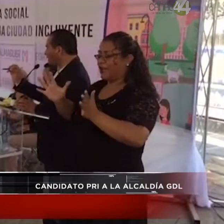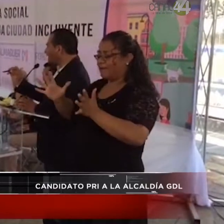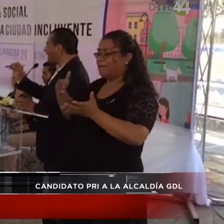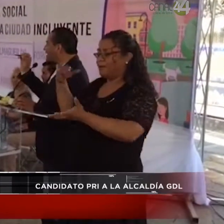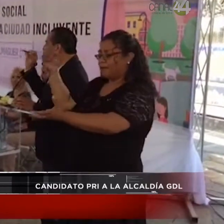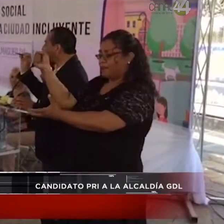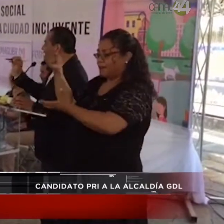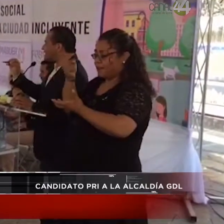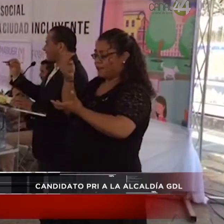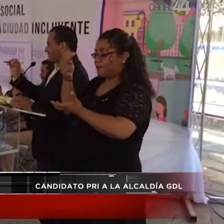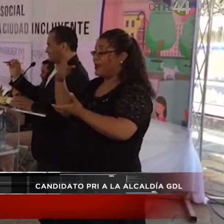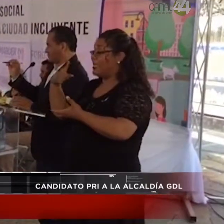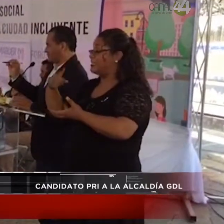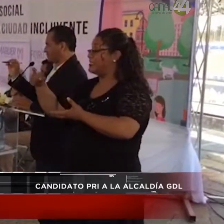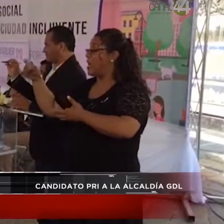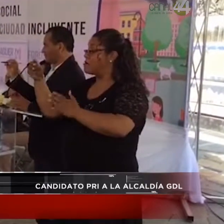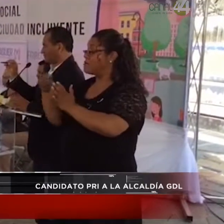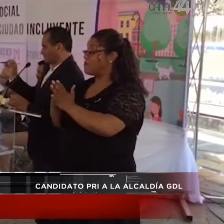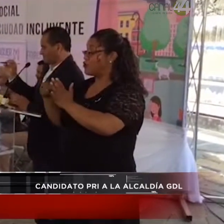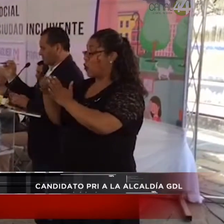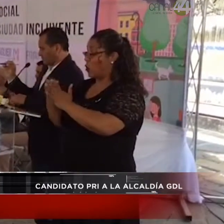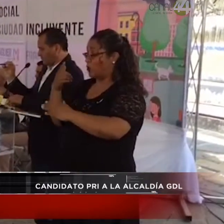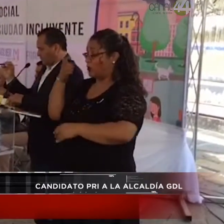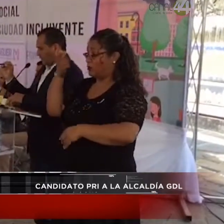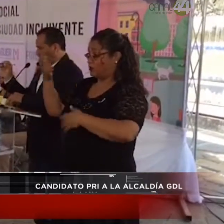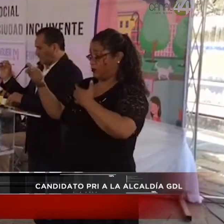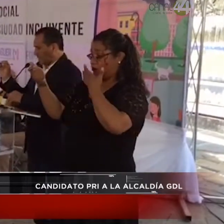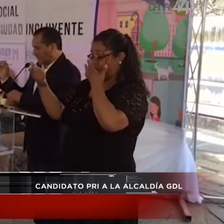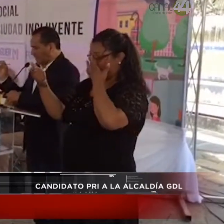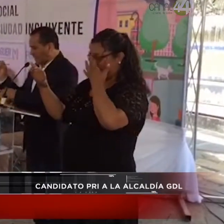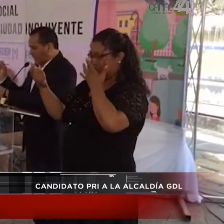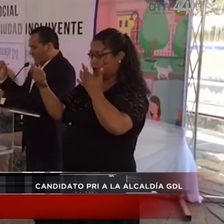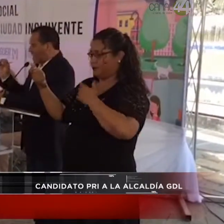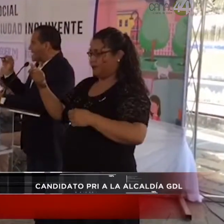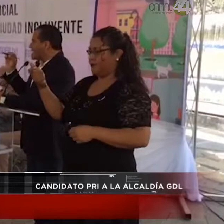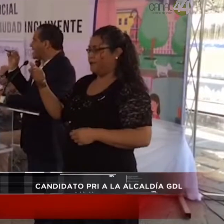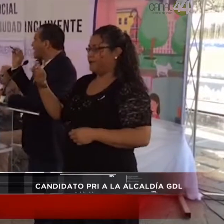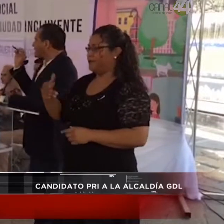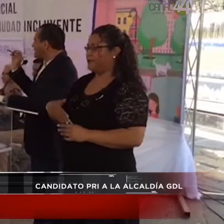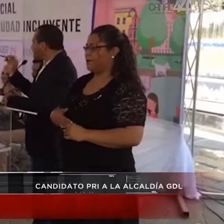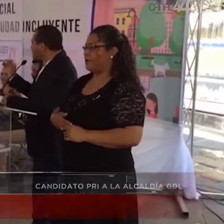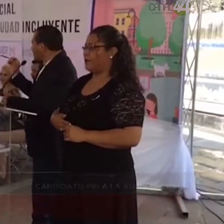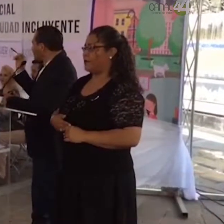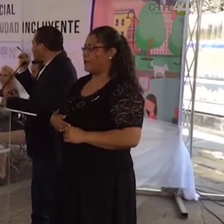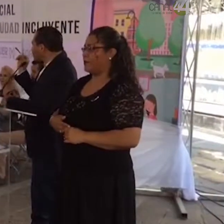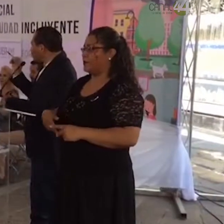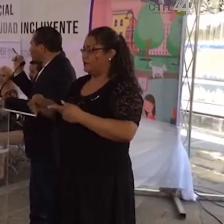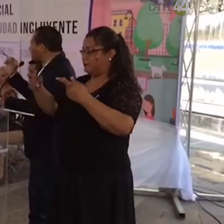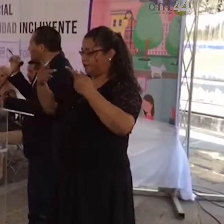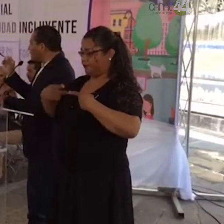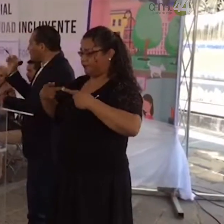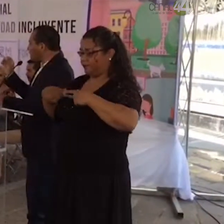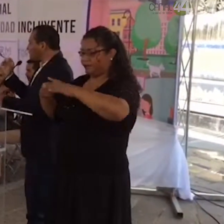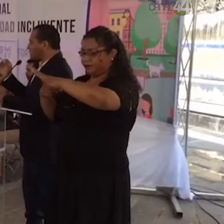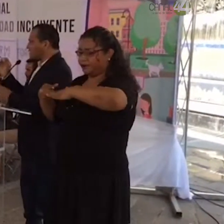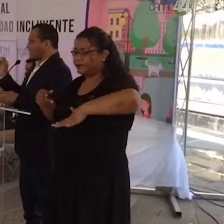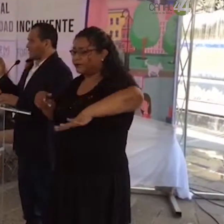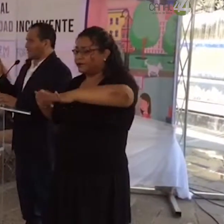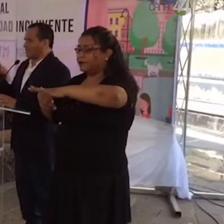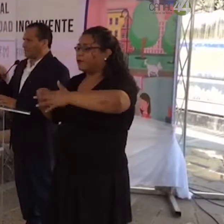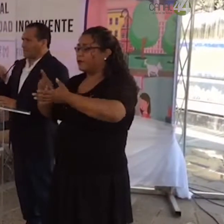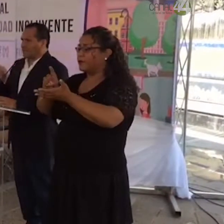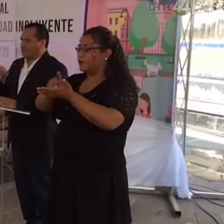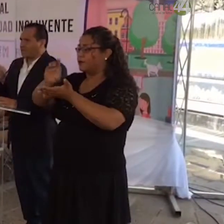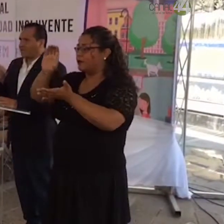que atienda exclusivamente